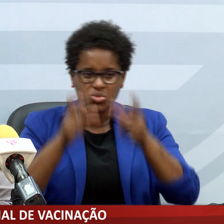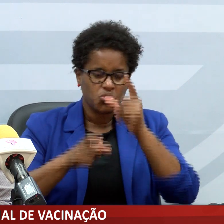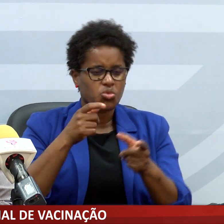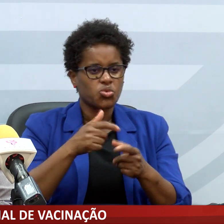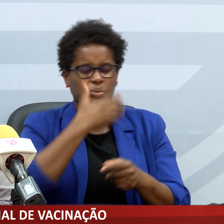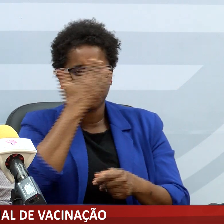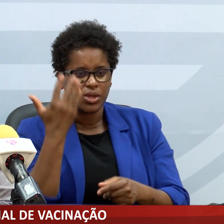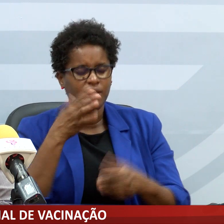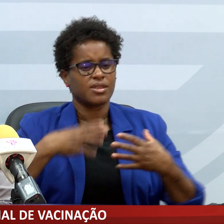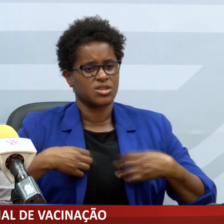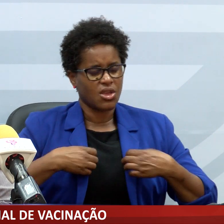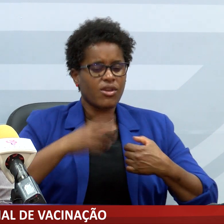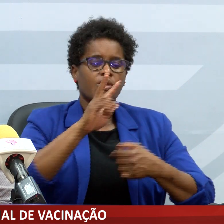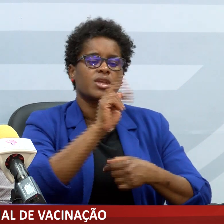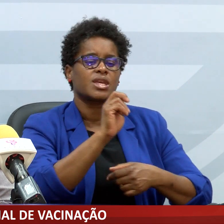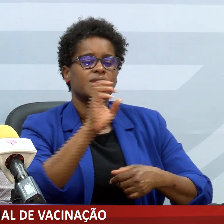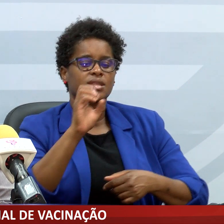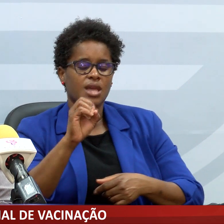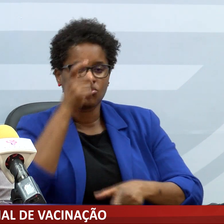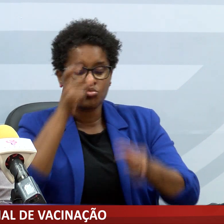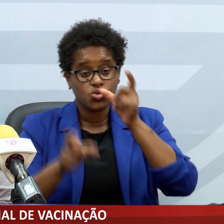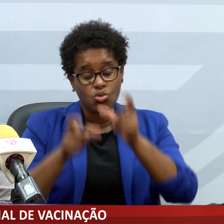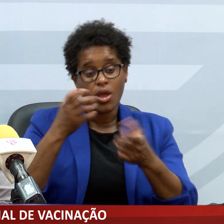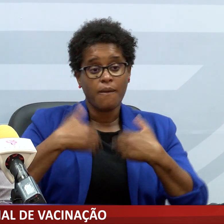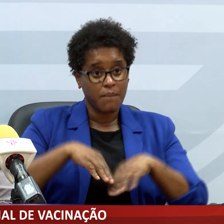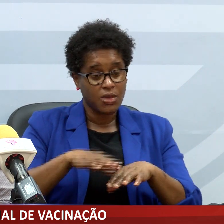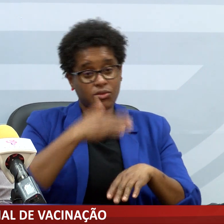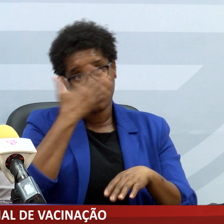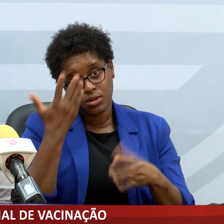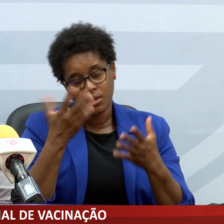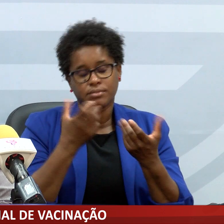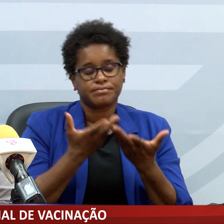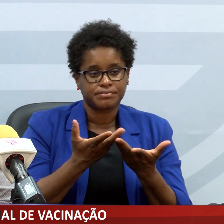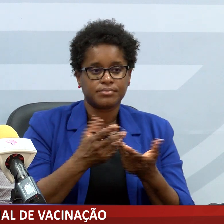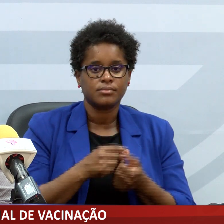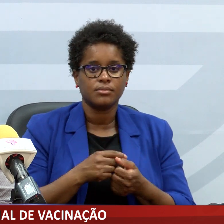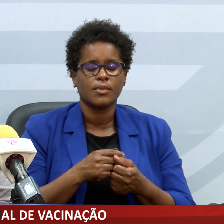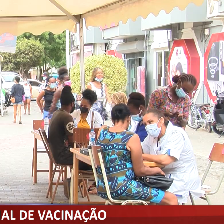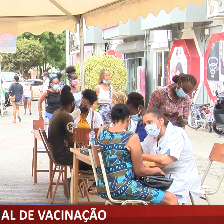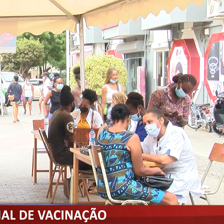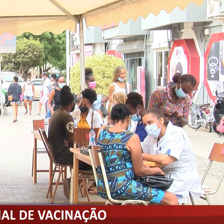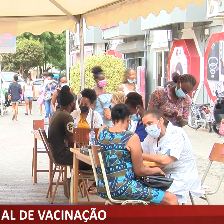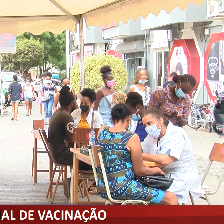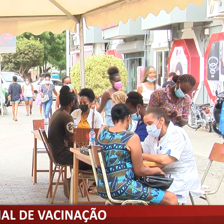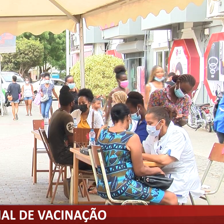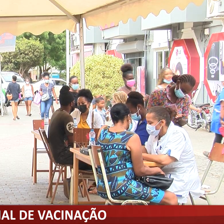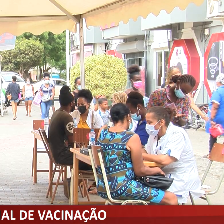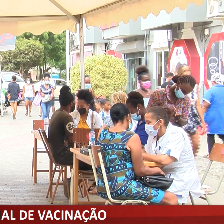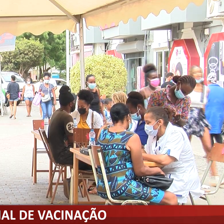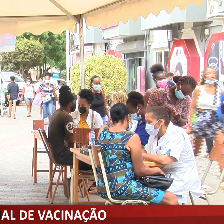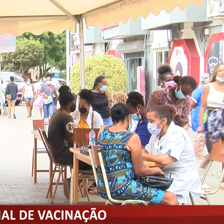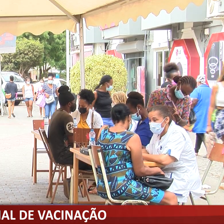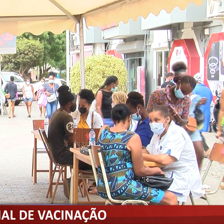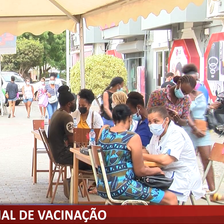Na sexta-feira foram 300 pessoas, mas foi um dia excepcional. Questionado sobre a possibilidade de criar novos postos de